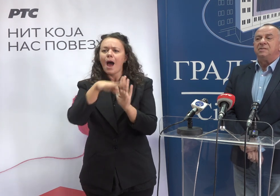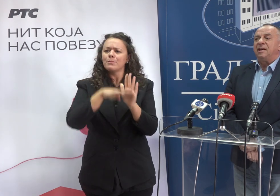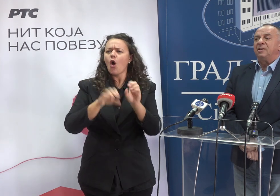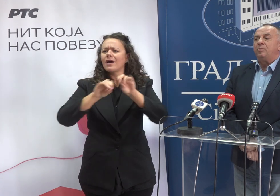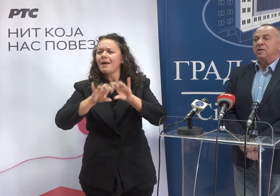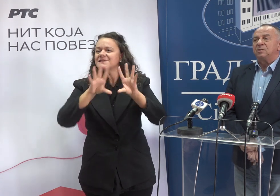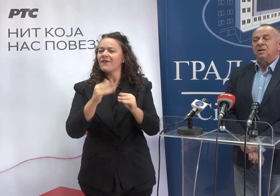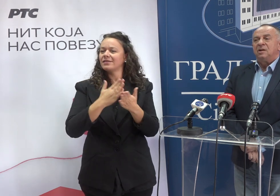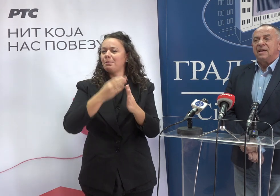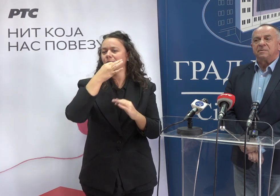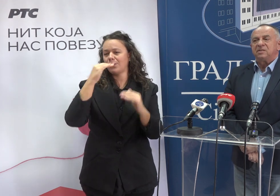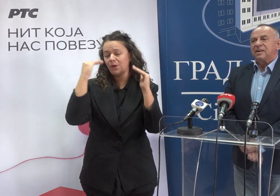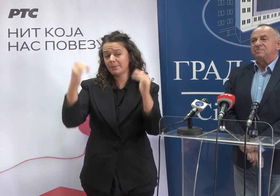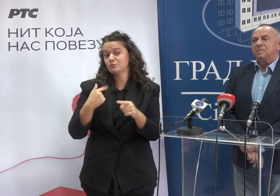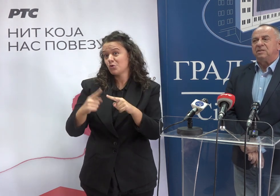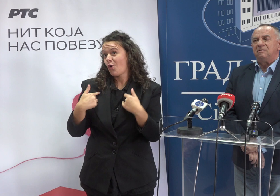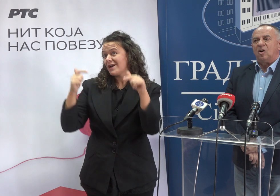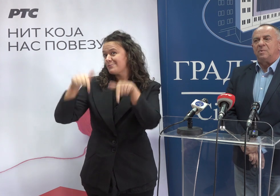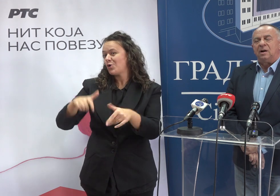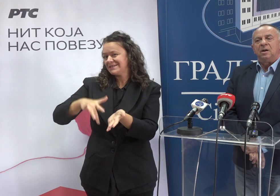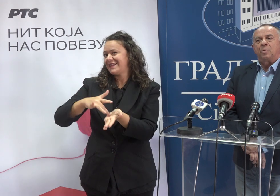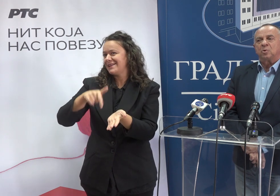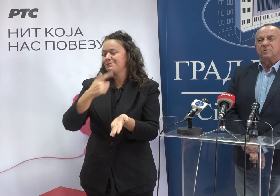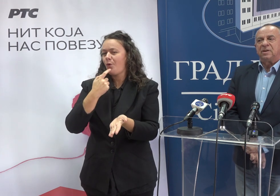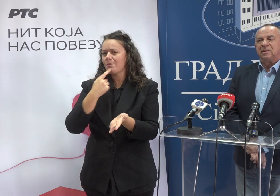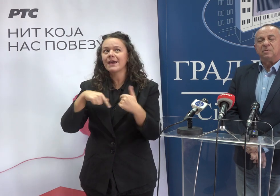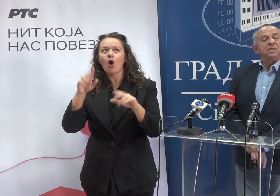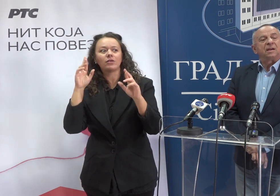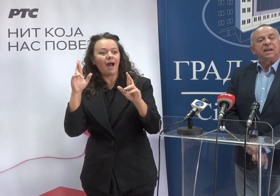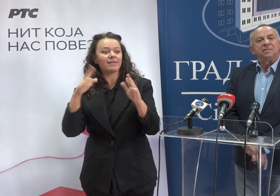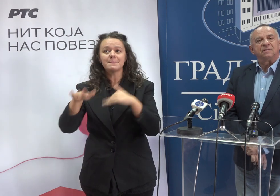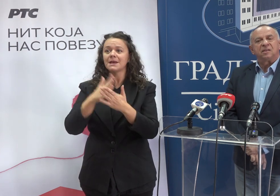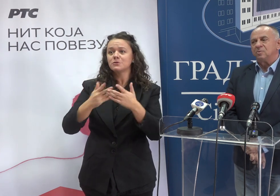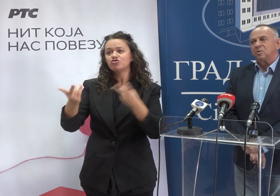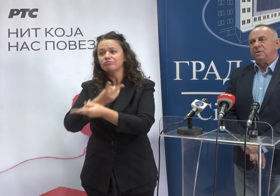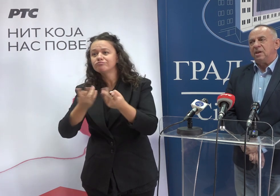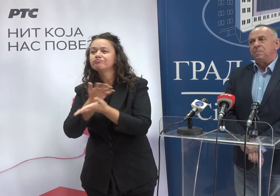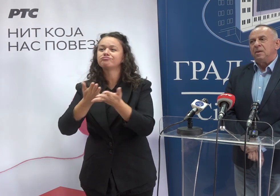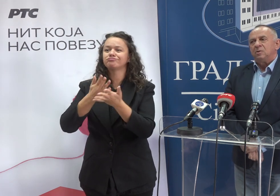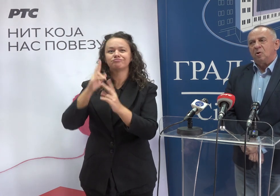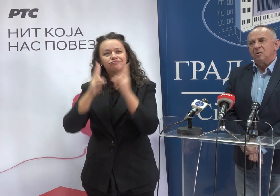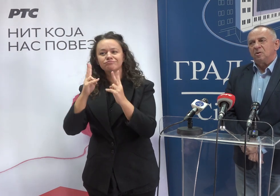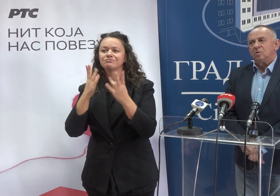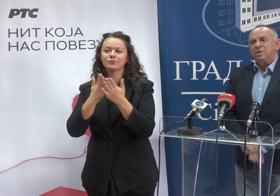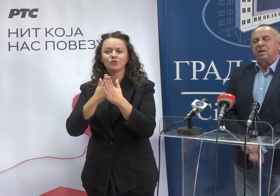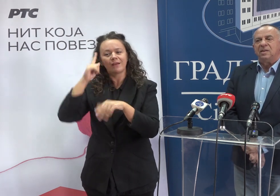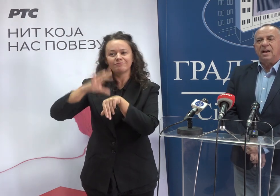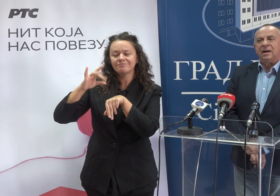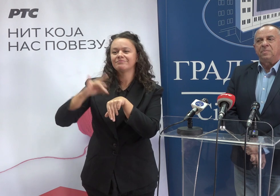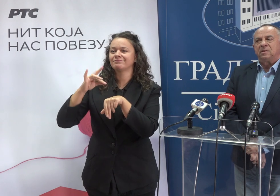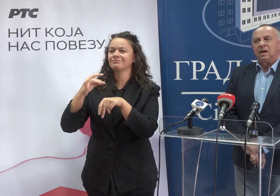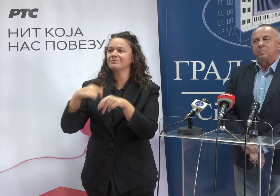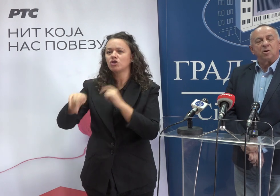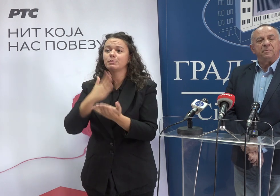stigli i u pirot. Nadam se da će rasprava biti veoma produkcijna, da će biti kreativni, da ćemo dobiti dovoljno dobrih